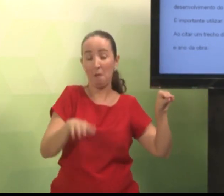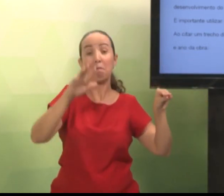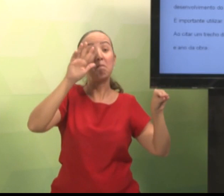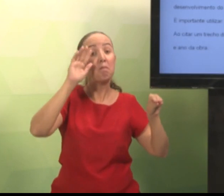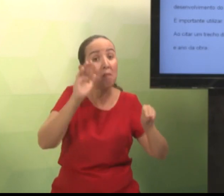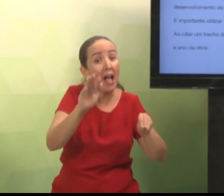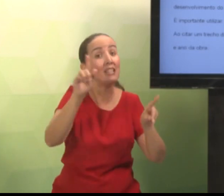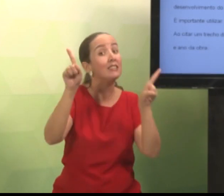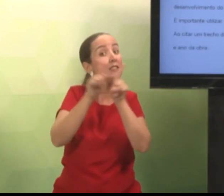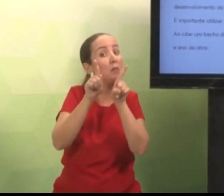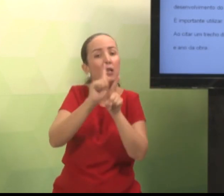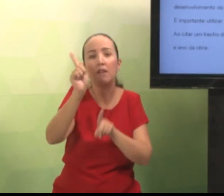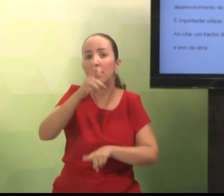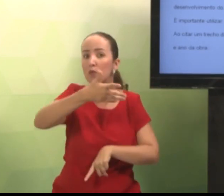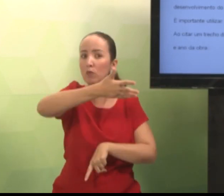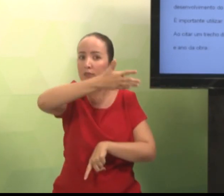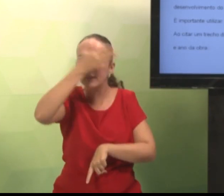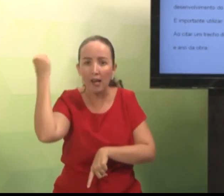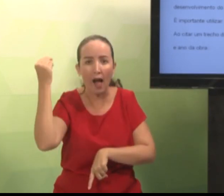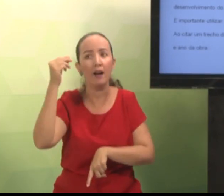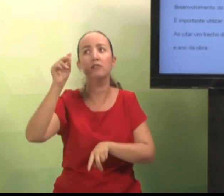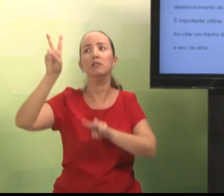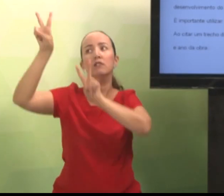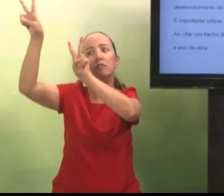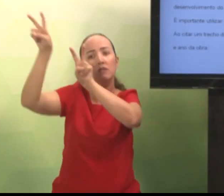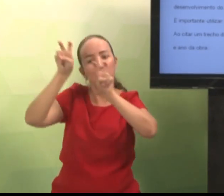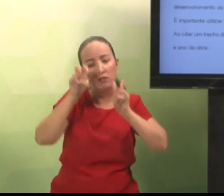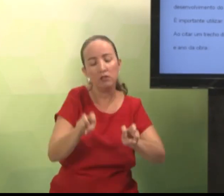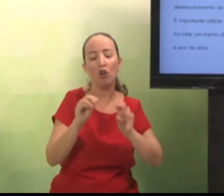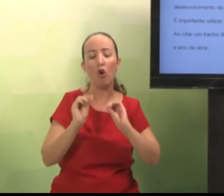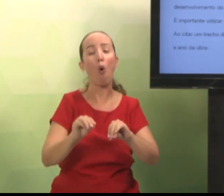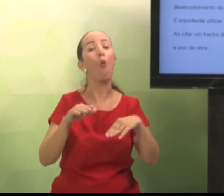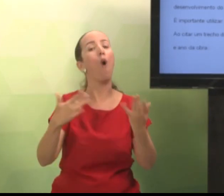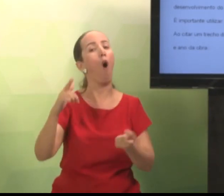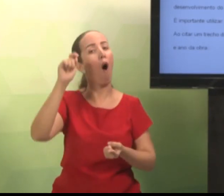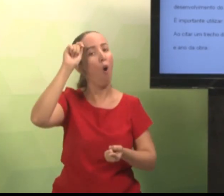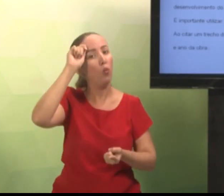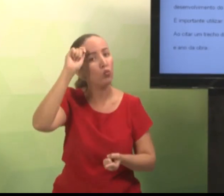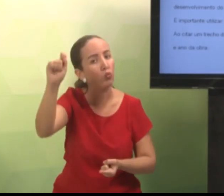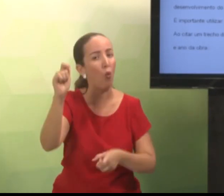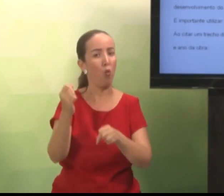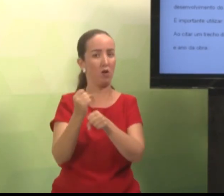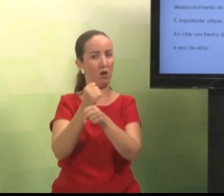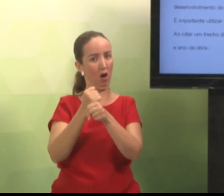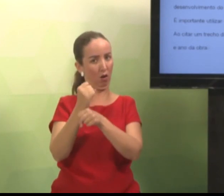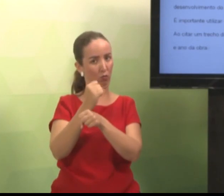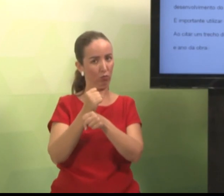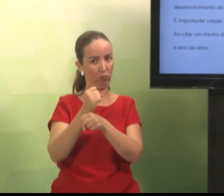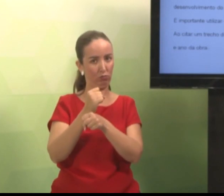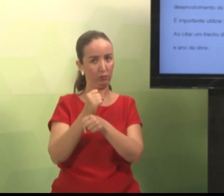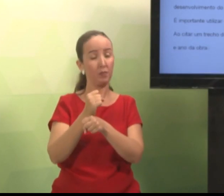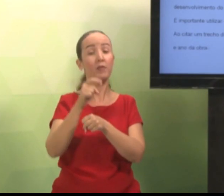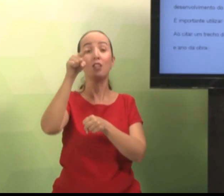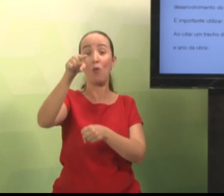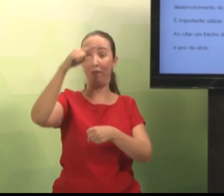Aqui no TCC. Mas não se esqueçam de colocar o autor, o ano,